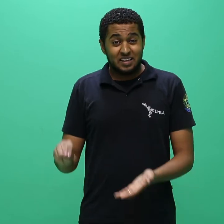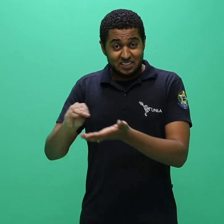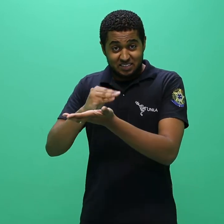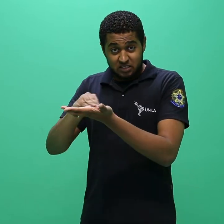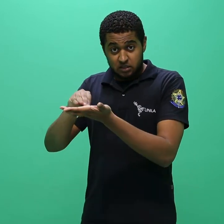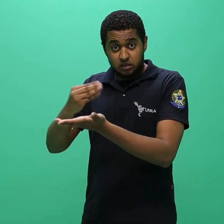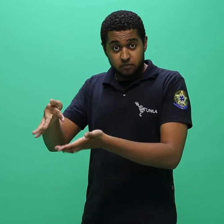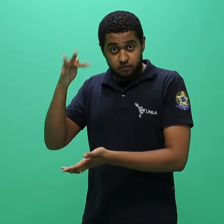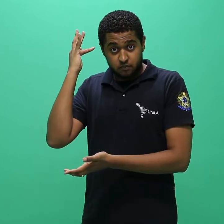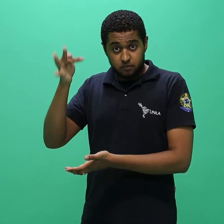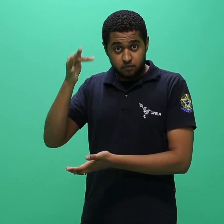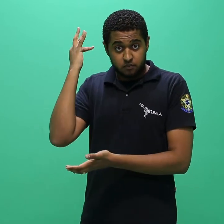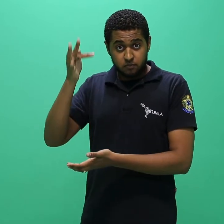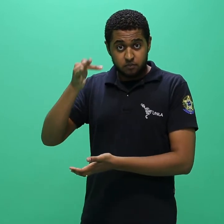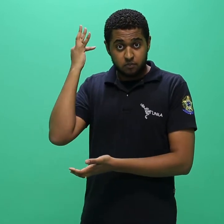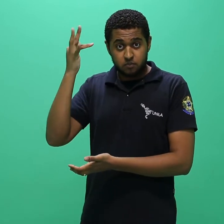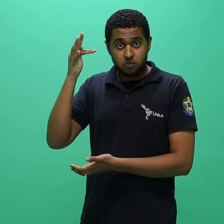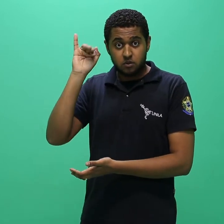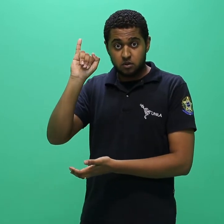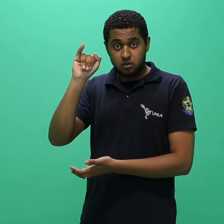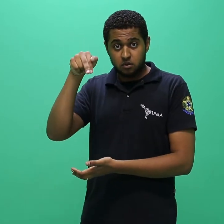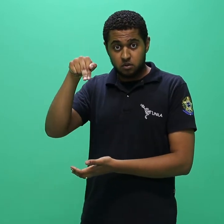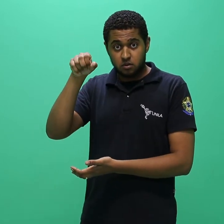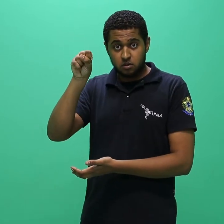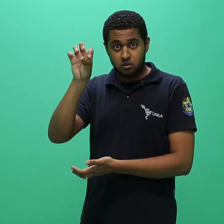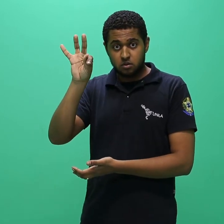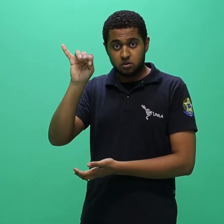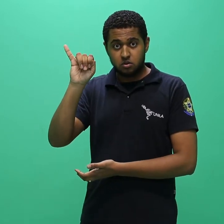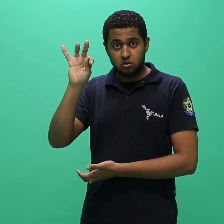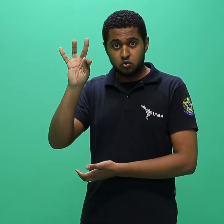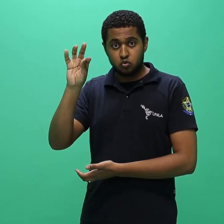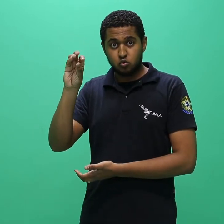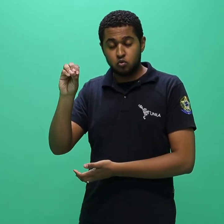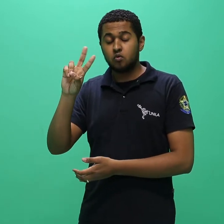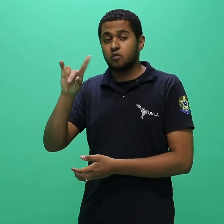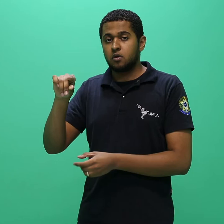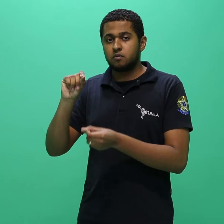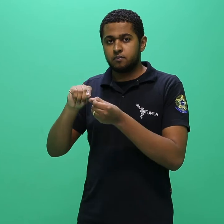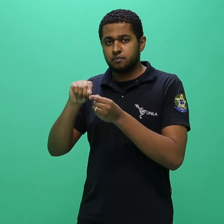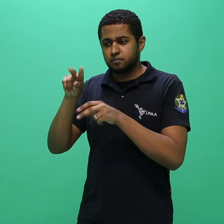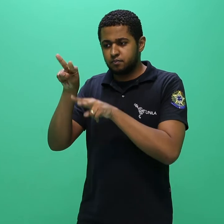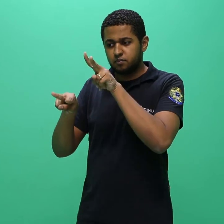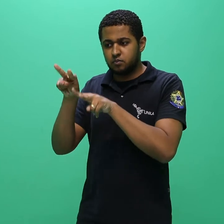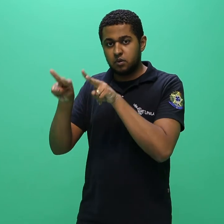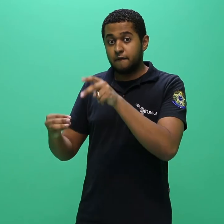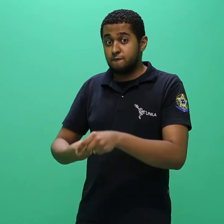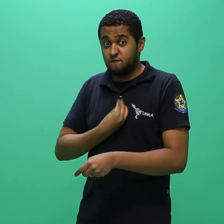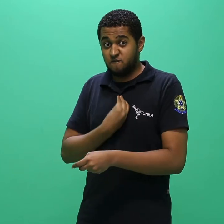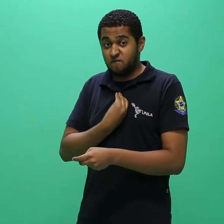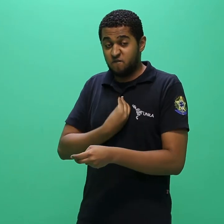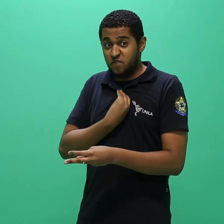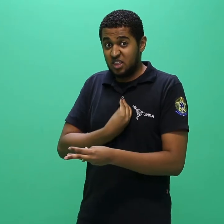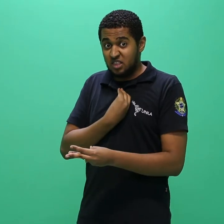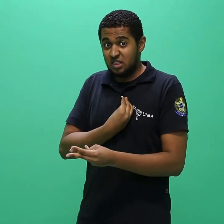regras da UNILA. 5.9.7. As secretarias